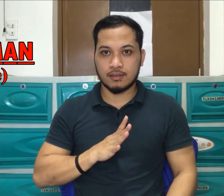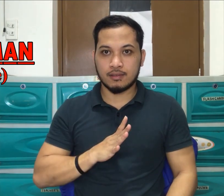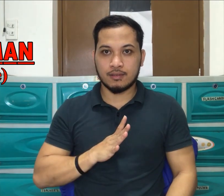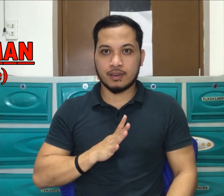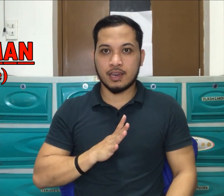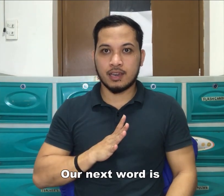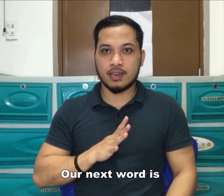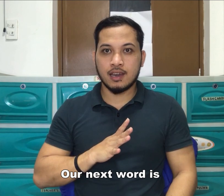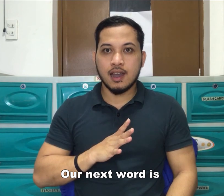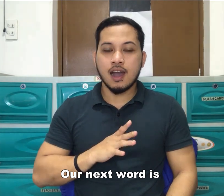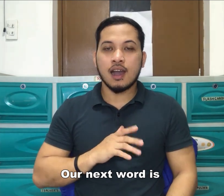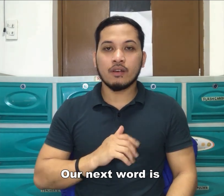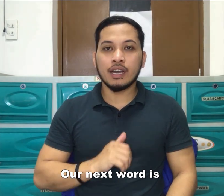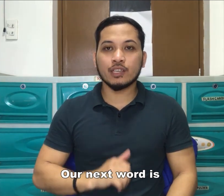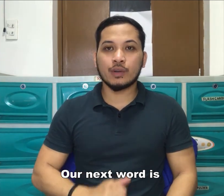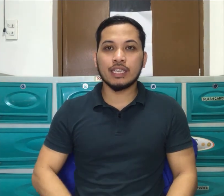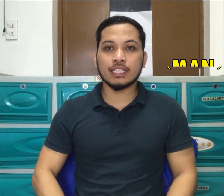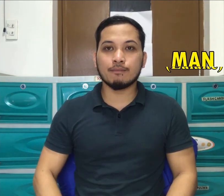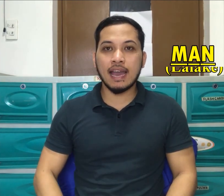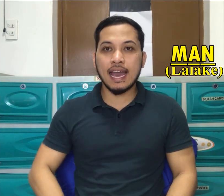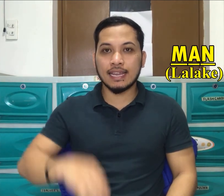Okay. Our next word is man.